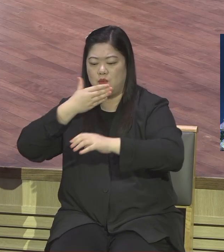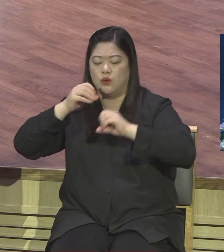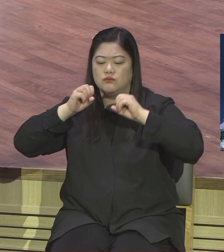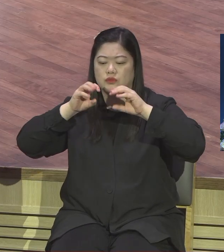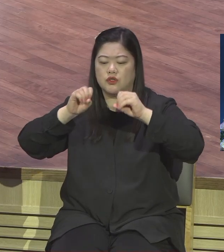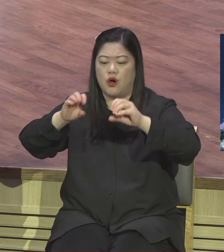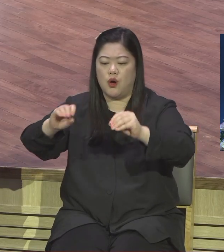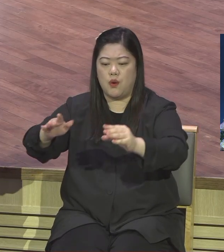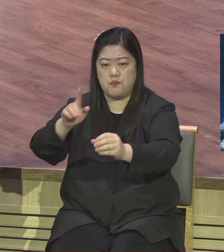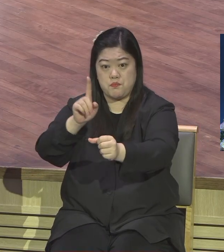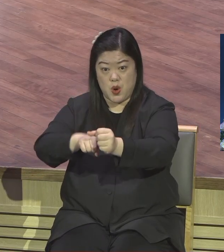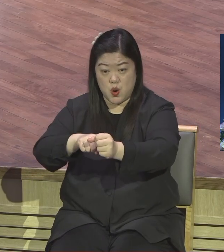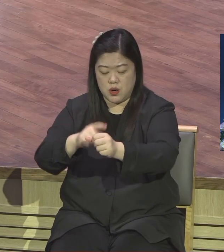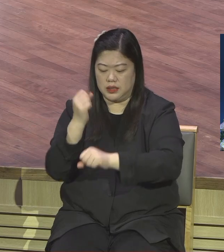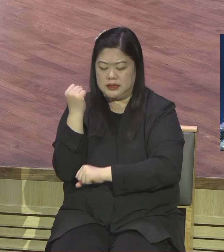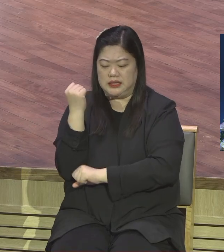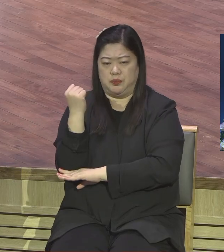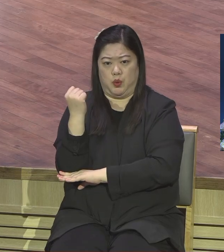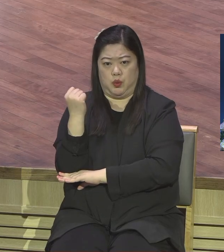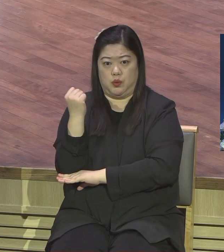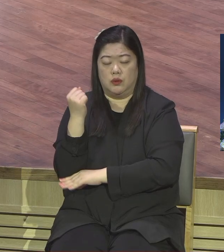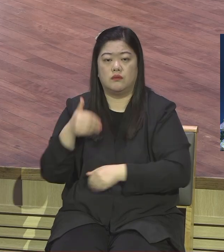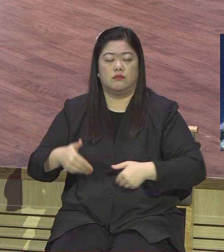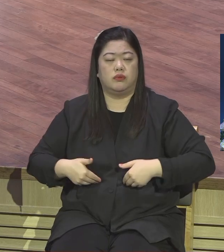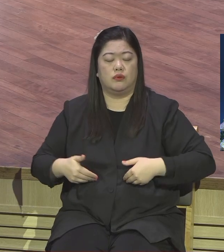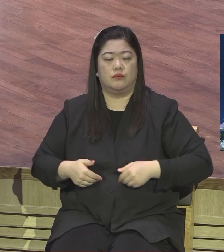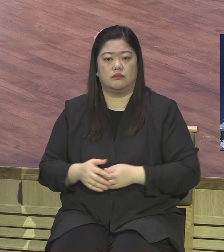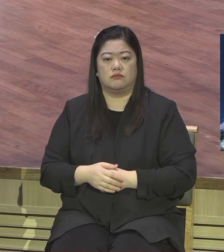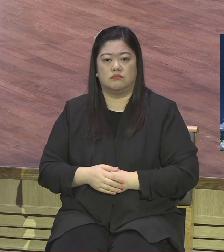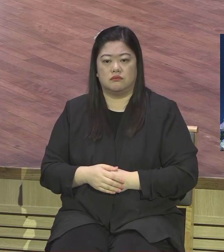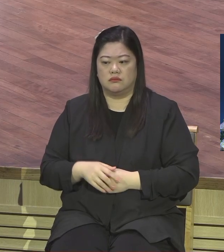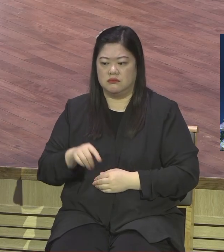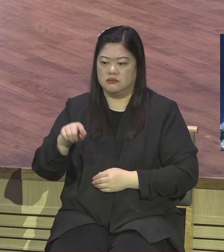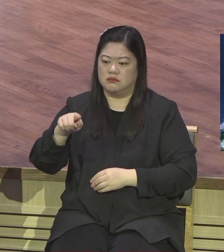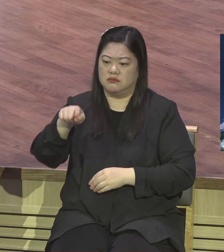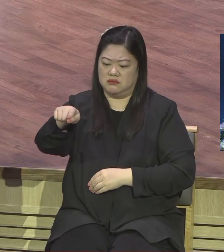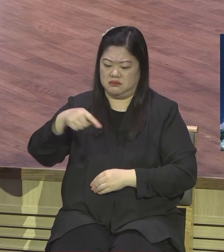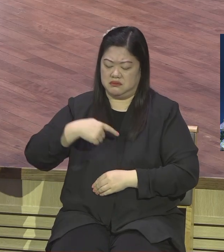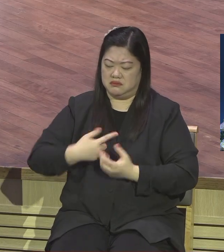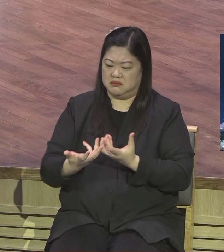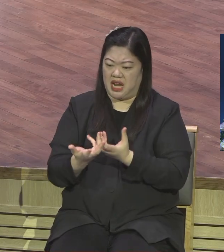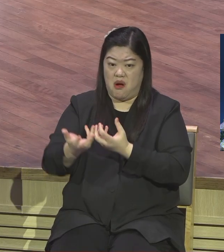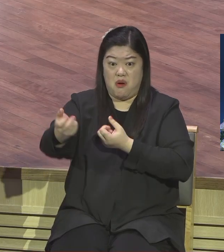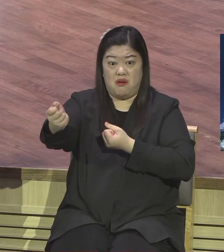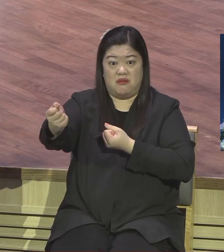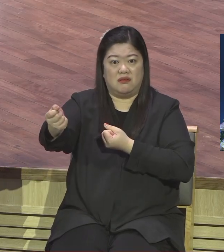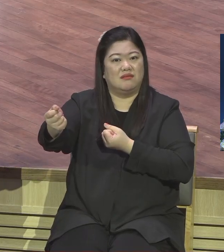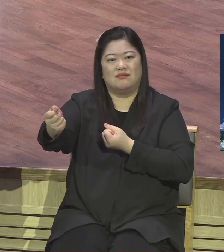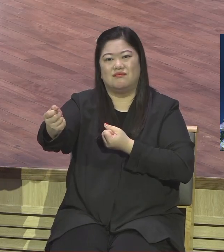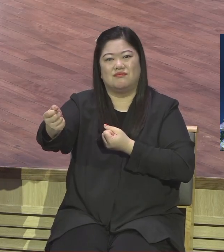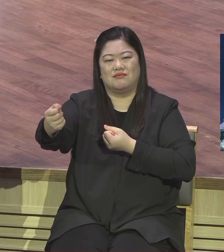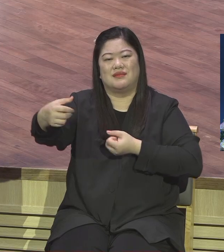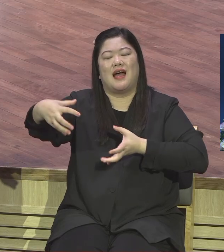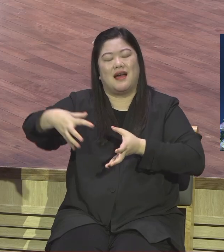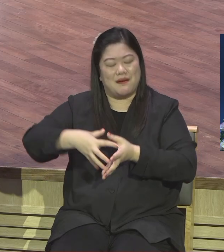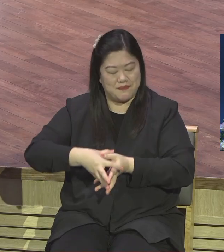플랫폼이 맨날 우리 거 우리 거 우리 거 우리 게 이런 수준과 안된다 말 237 나라 살리는 플랫폼으로 이 교회가 든든히 서가야 돼 이것을 위해서